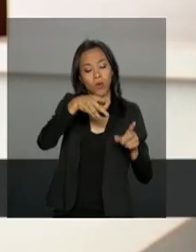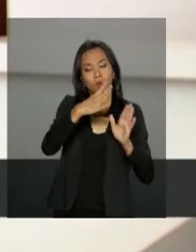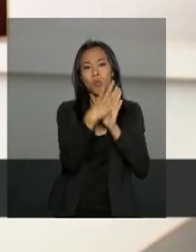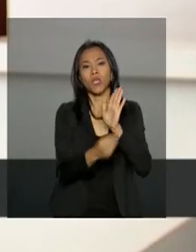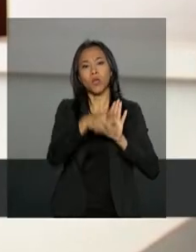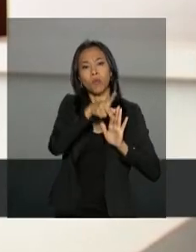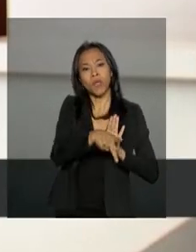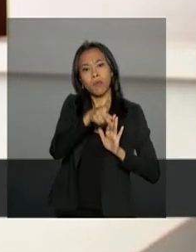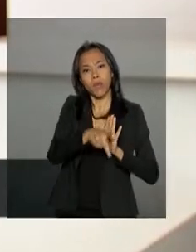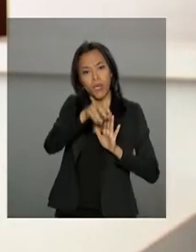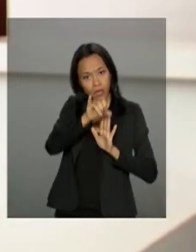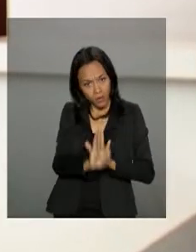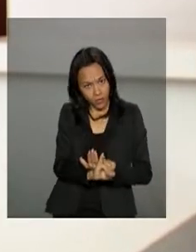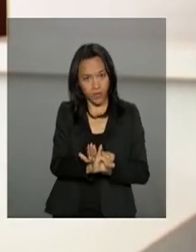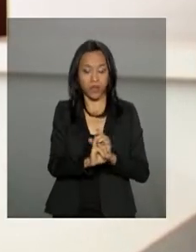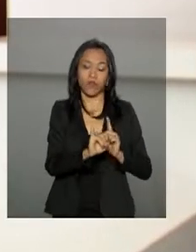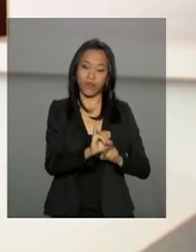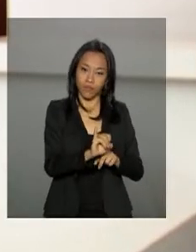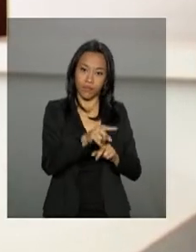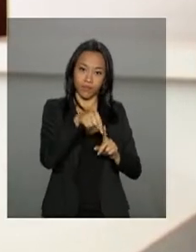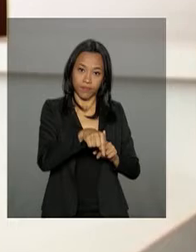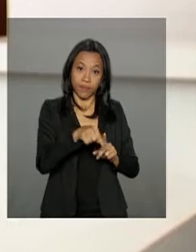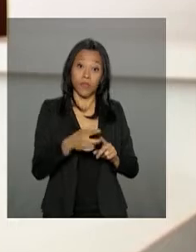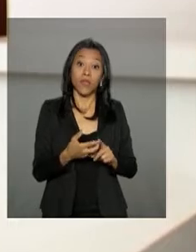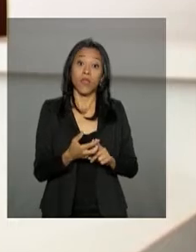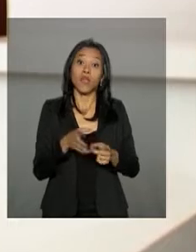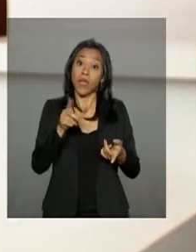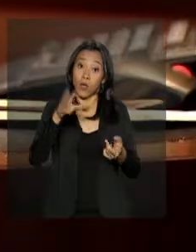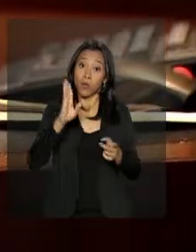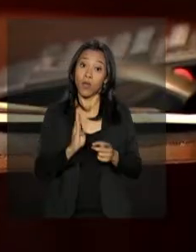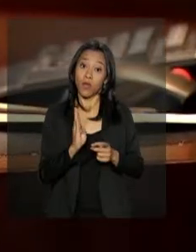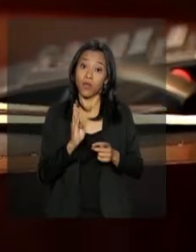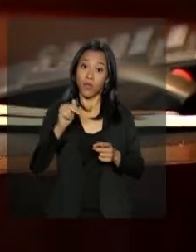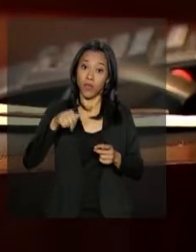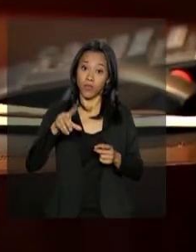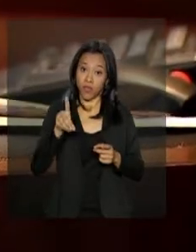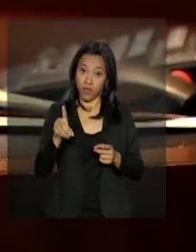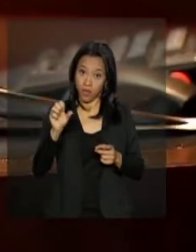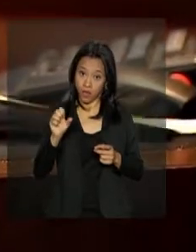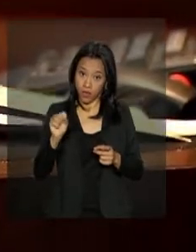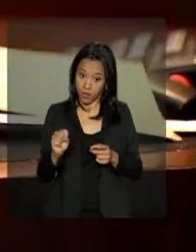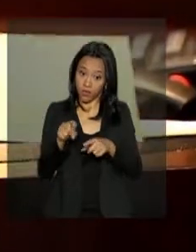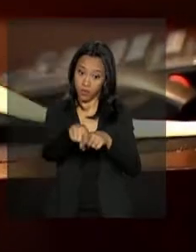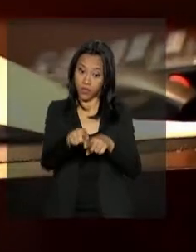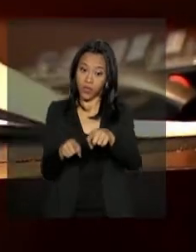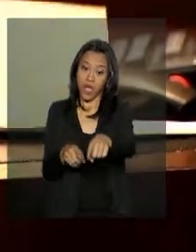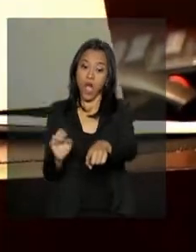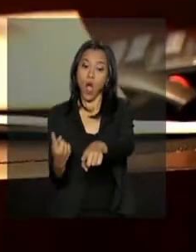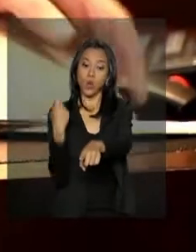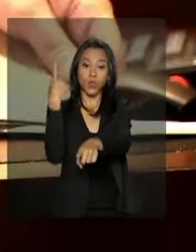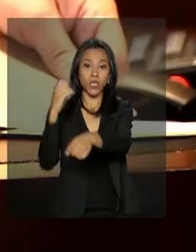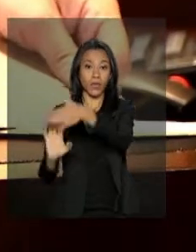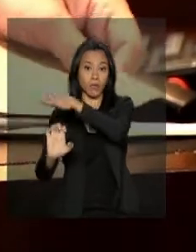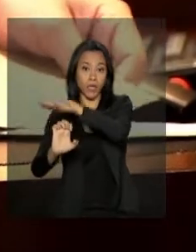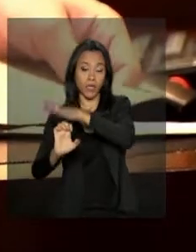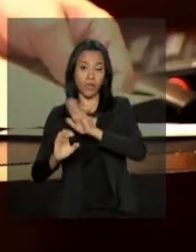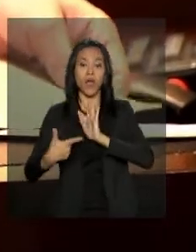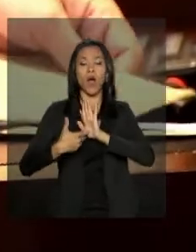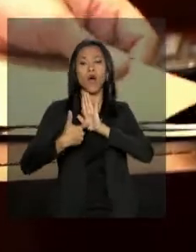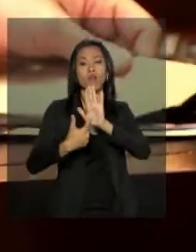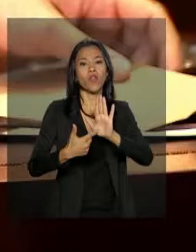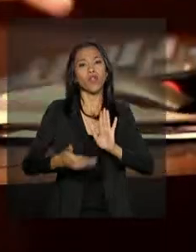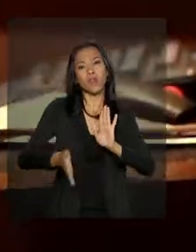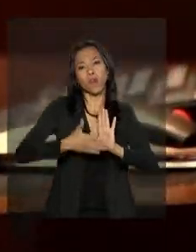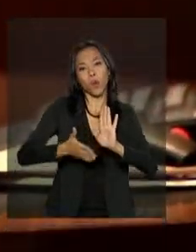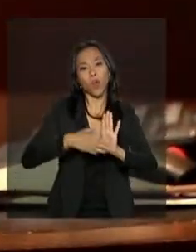do Banco Nacional de Desenvolvimento Econômico e Social, o BNDES. A Oliveira Energia foi a única a apresentar propostas e